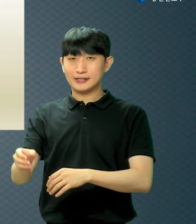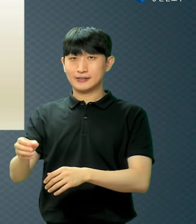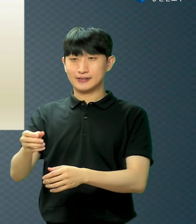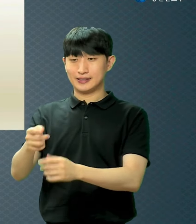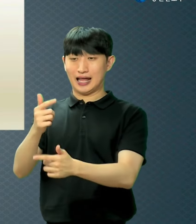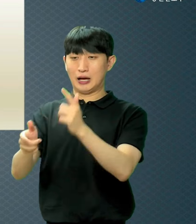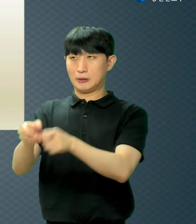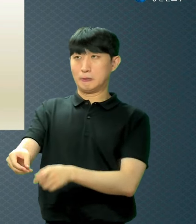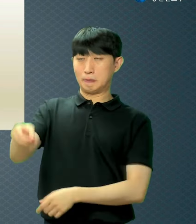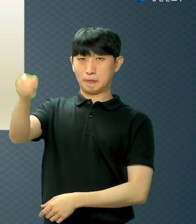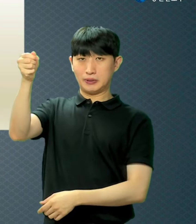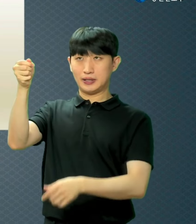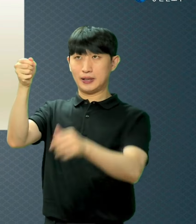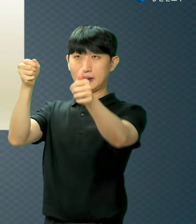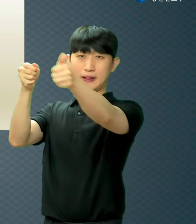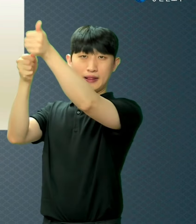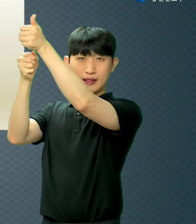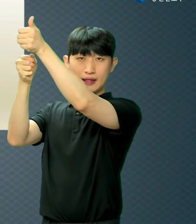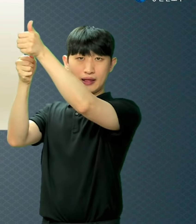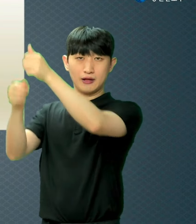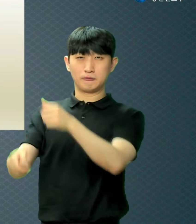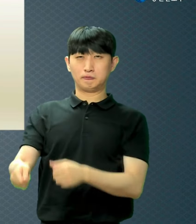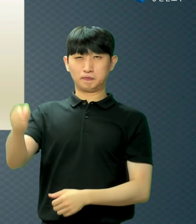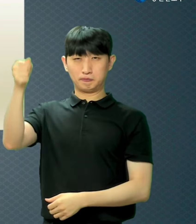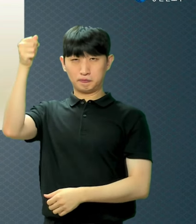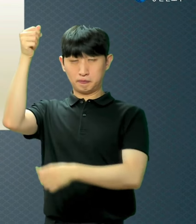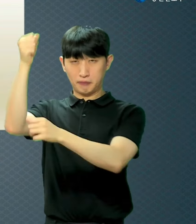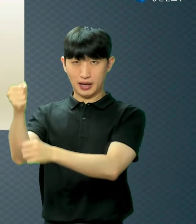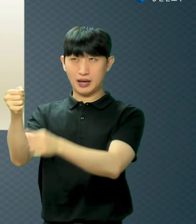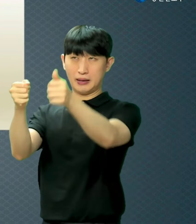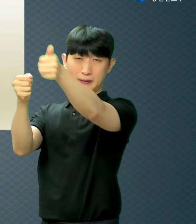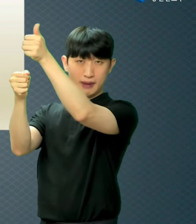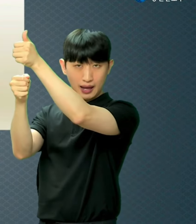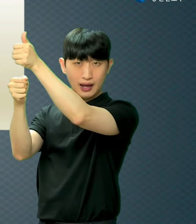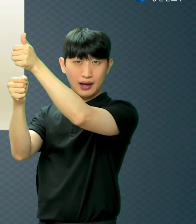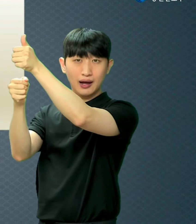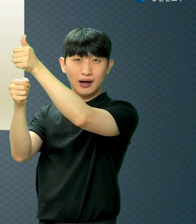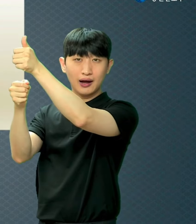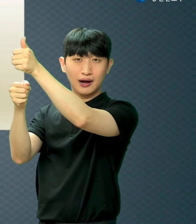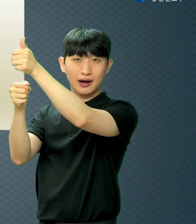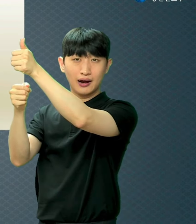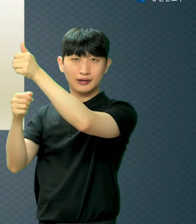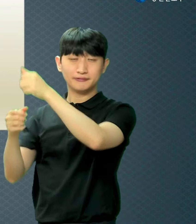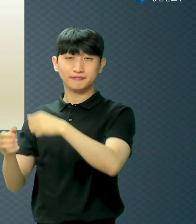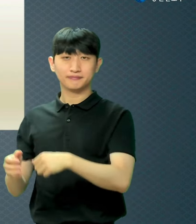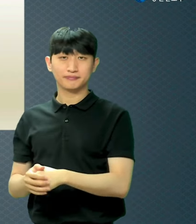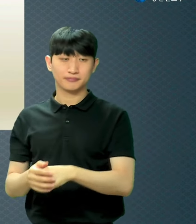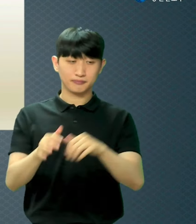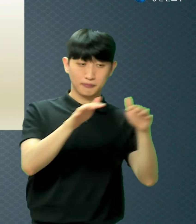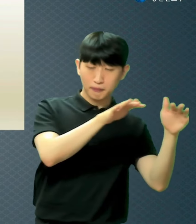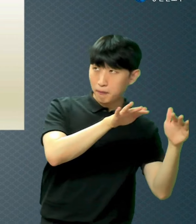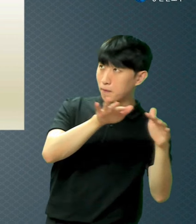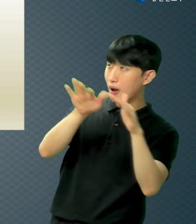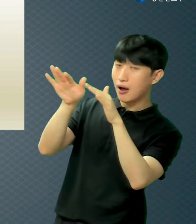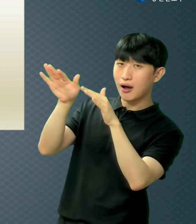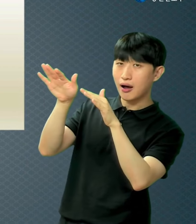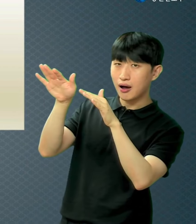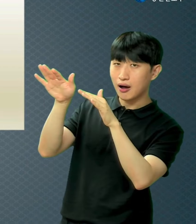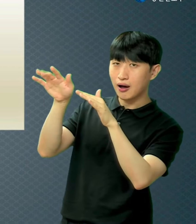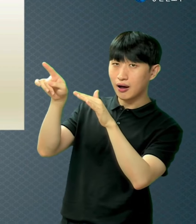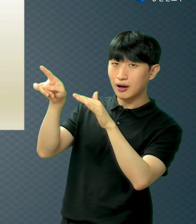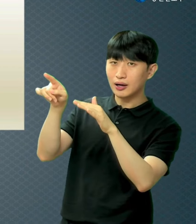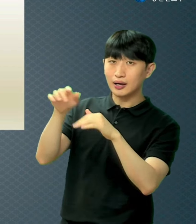노뱀을 만들어가지고 노뱀을 쳐다보니까 독에 노뱀에게